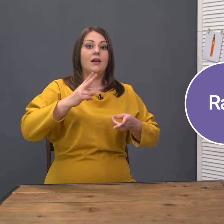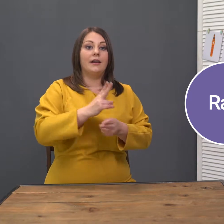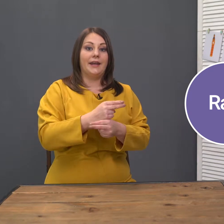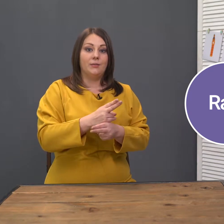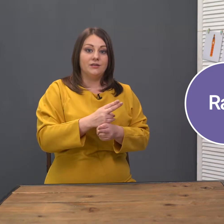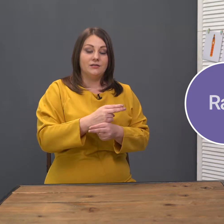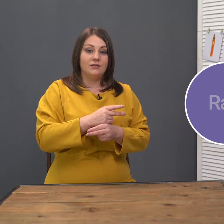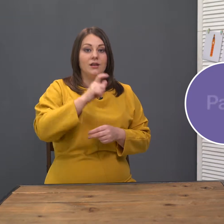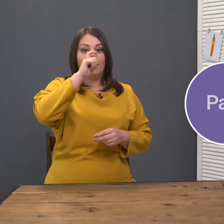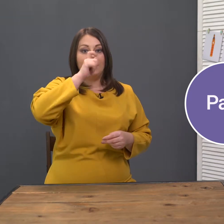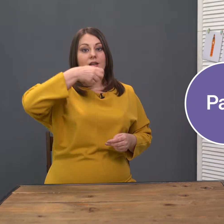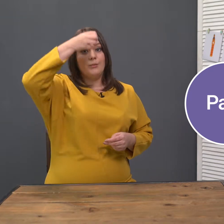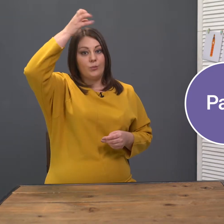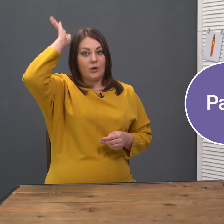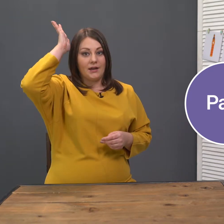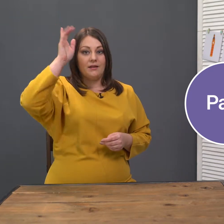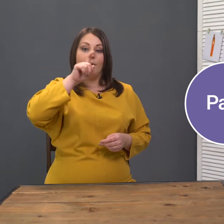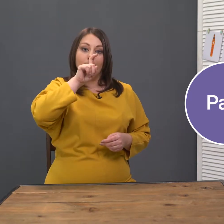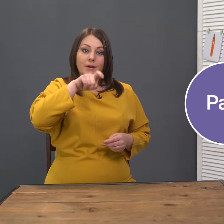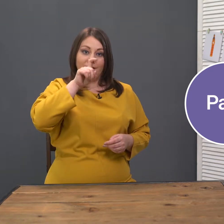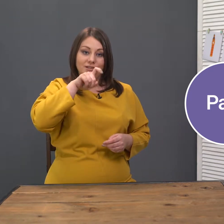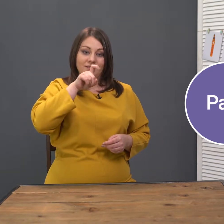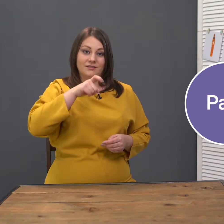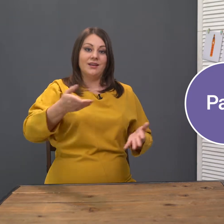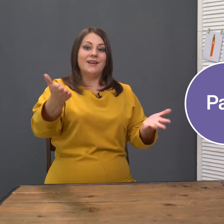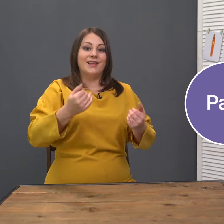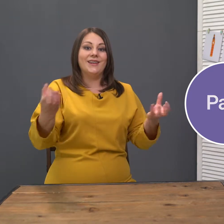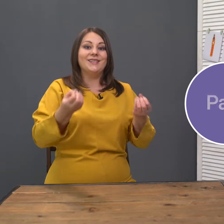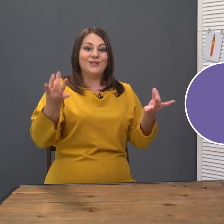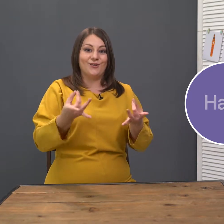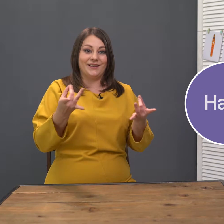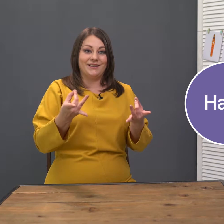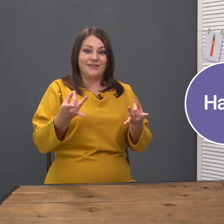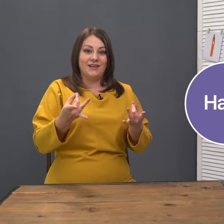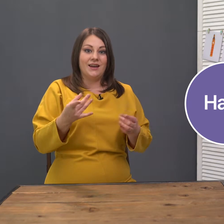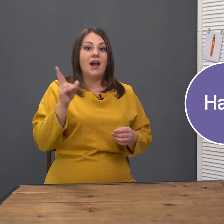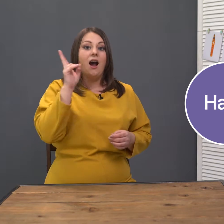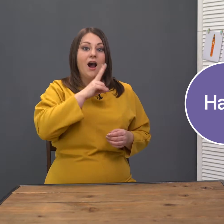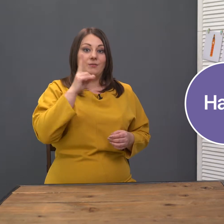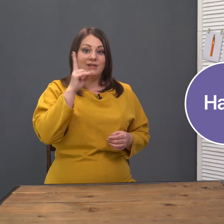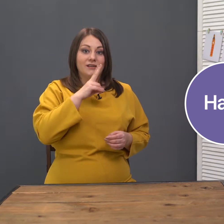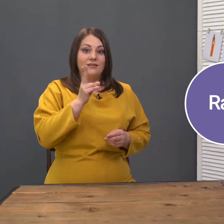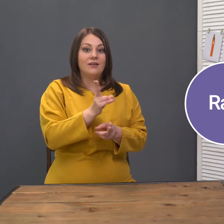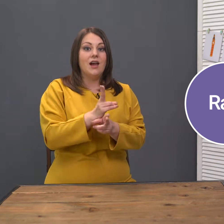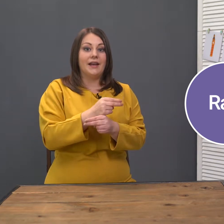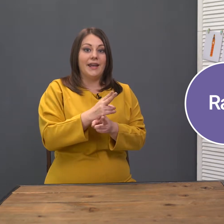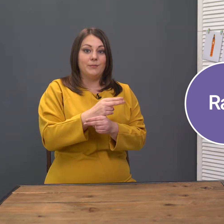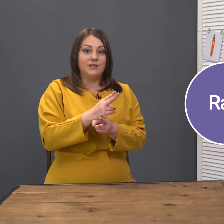реббит и попугай – перрот. Давайте еще раз. Хамстер, реббит,